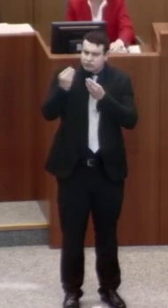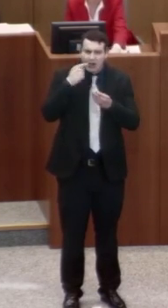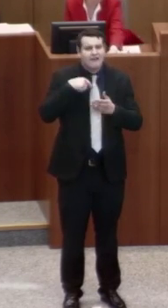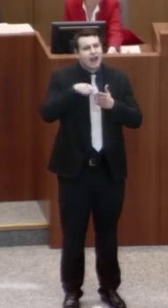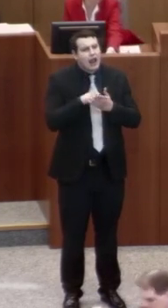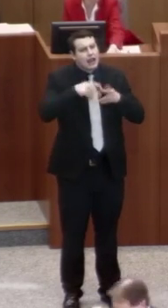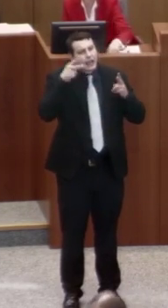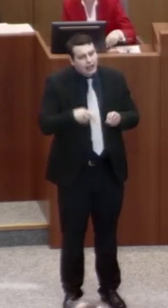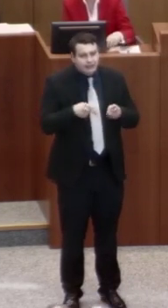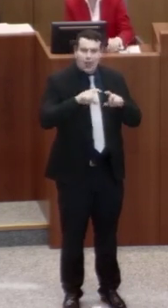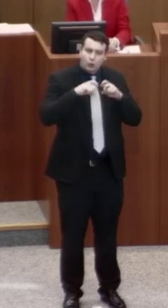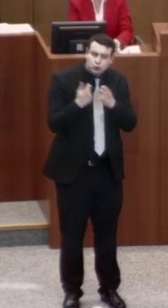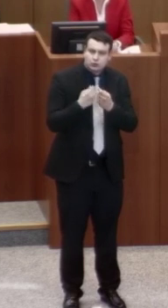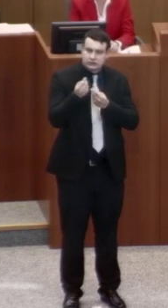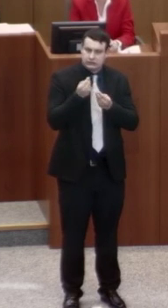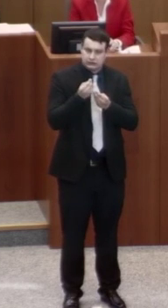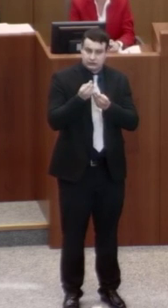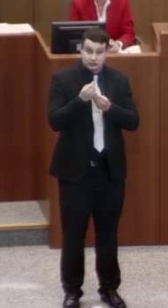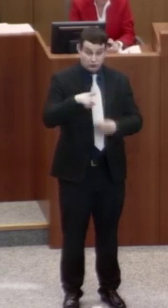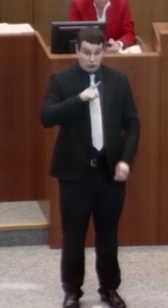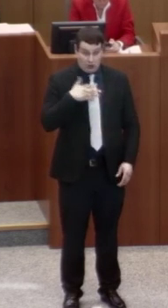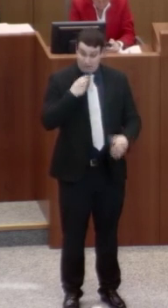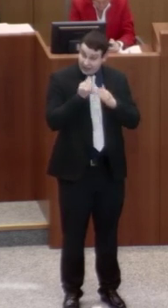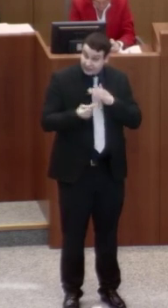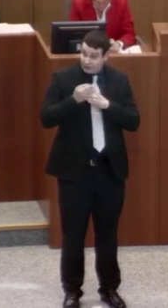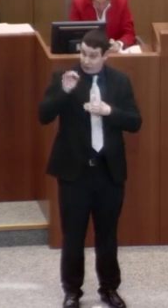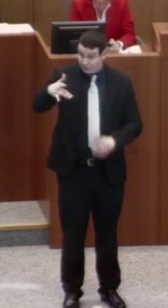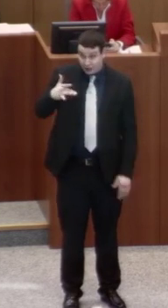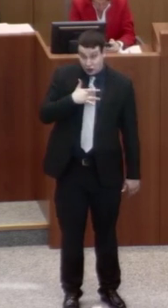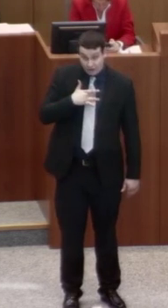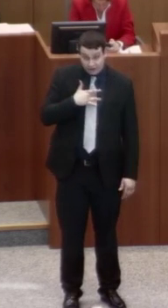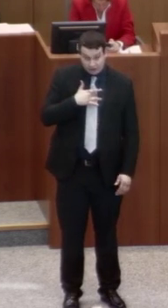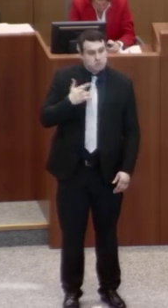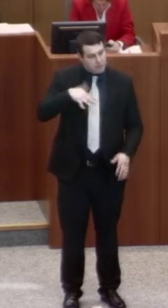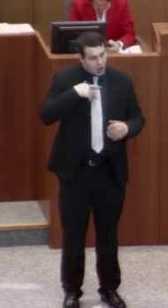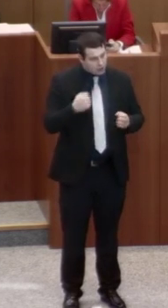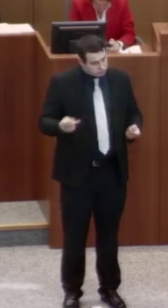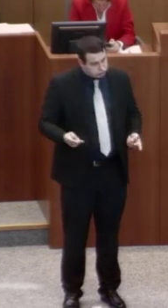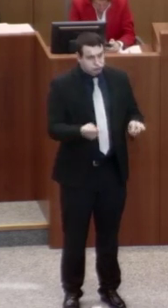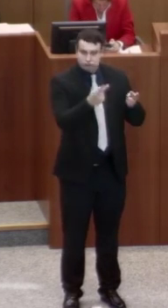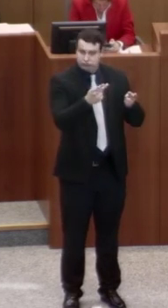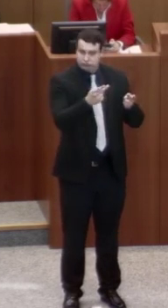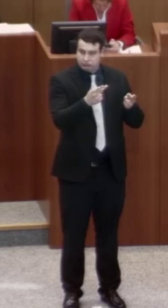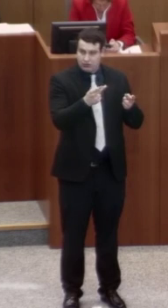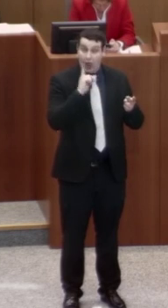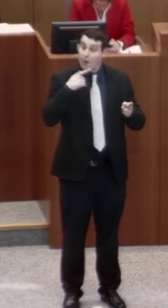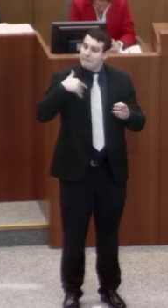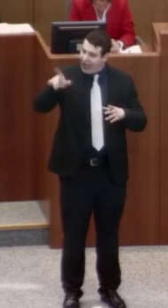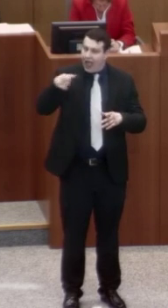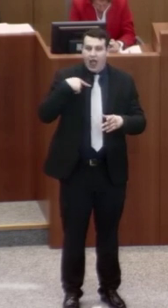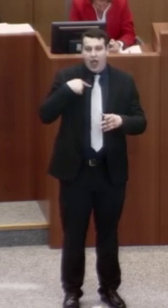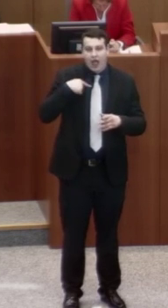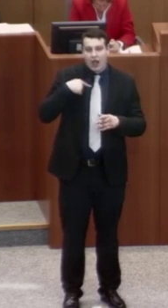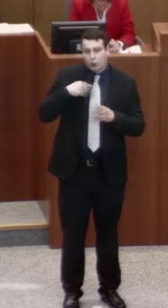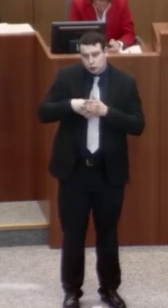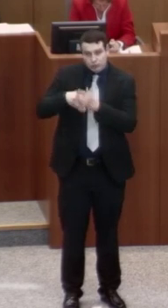Wahlrechtsausschusses. Wir werden die Partizipation der Betroffenen insgesamt stärken. Sie werden aktive Unterstützung auch durch fachliche